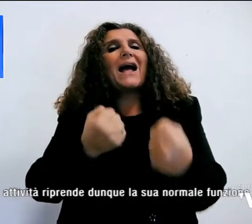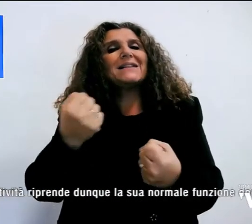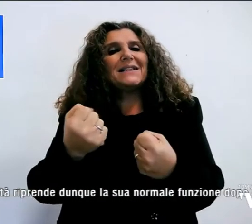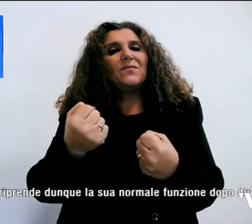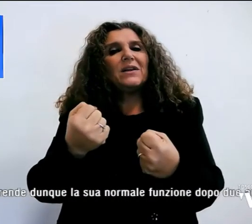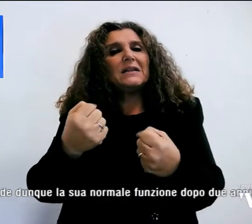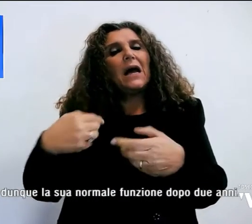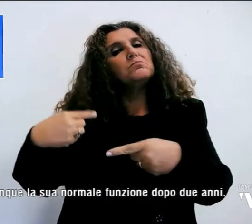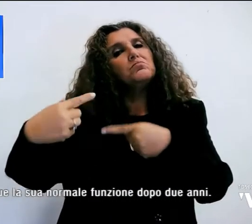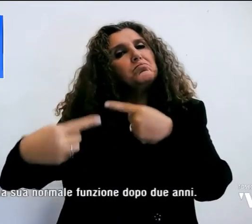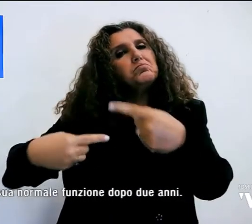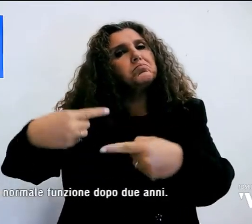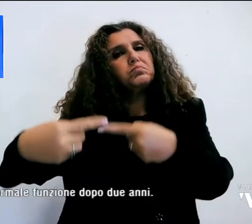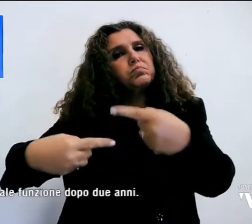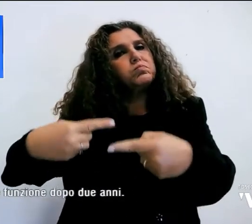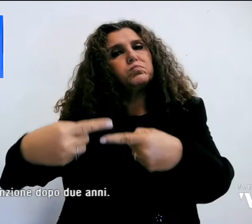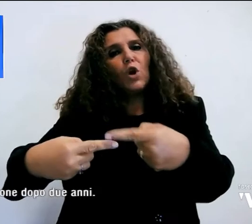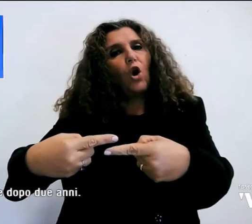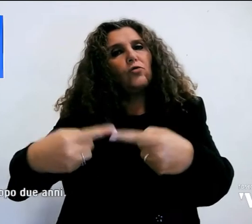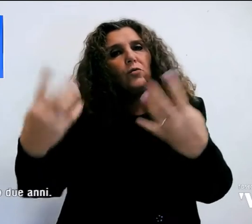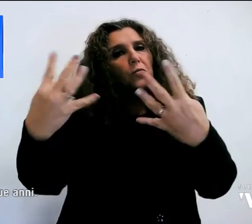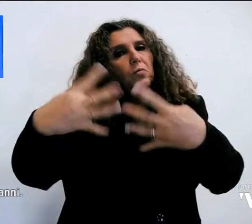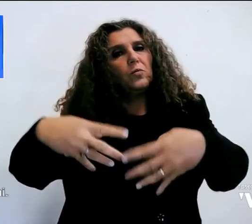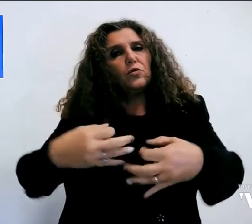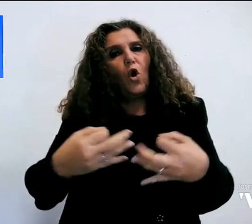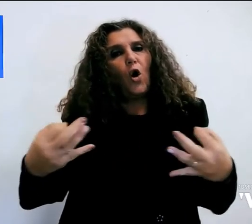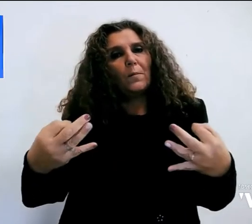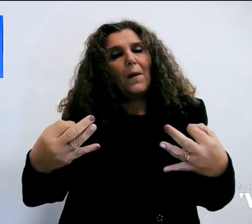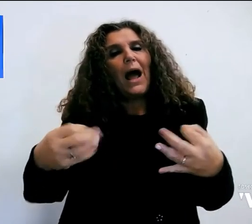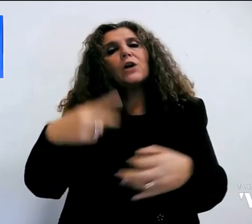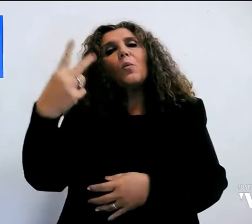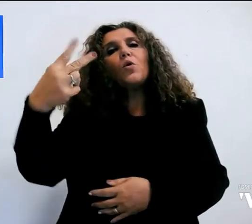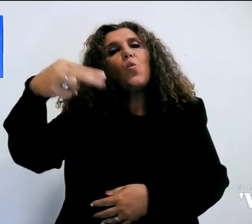sua normale funzione dopo ben due anni.